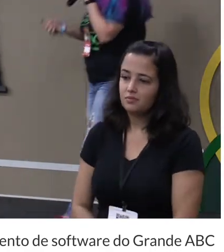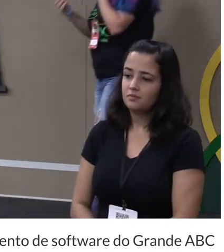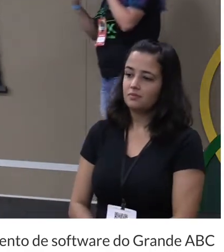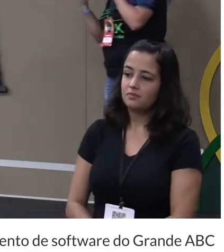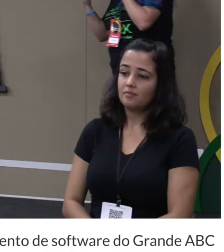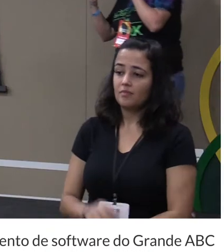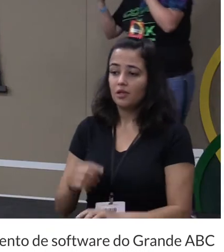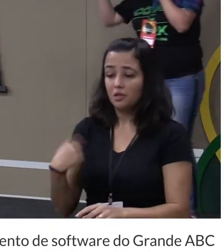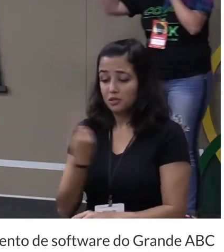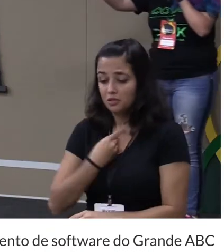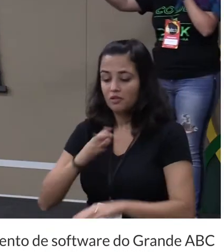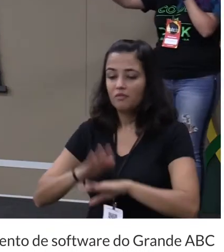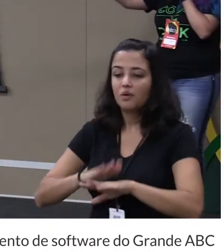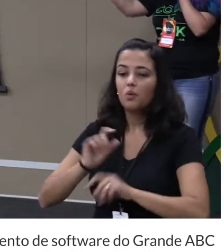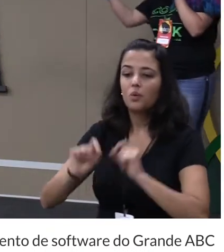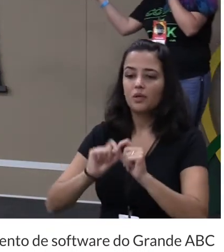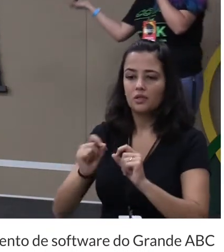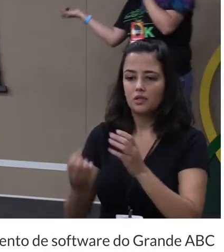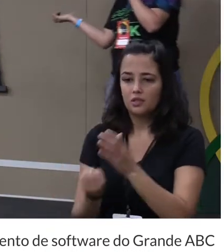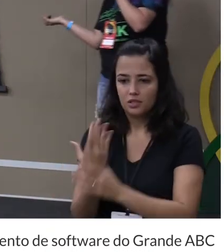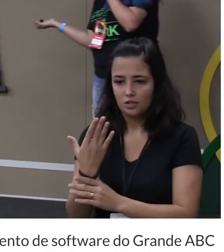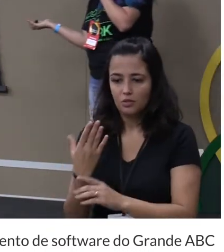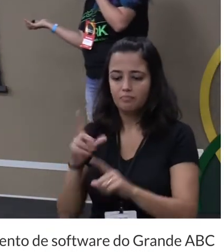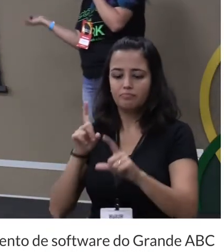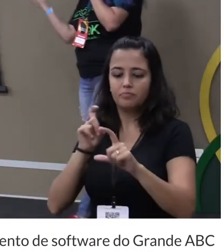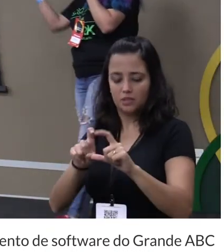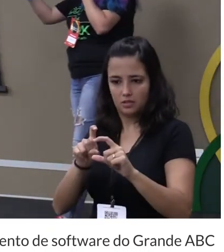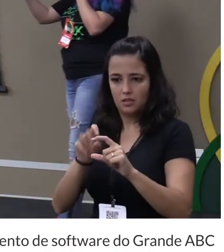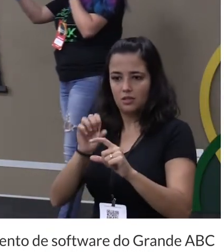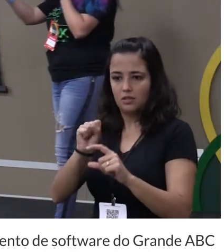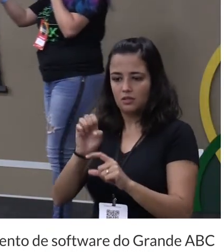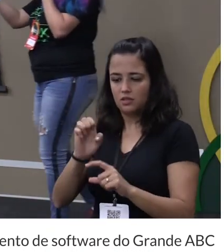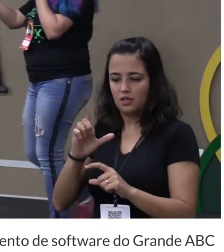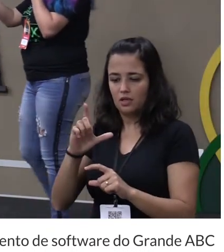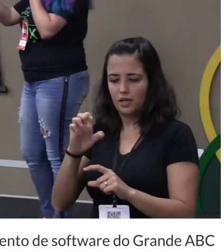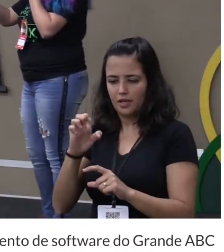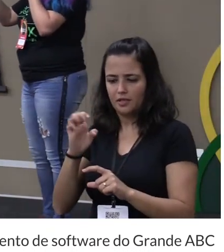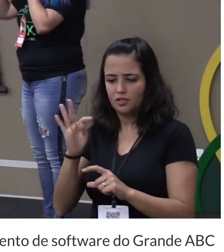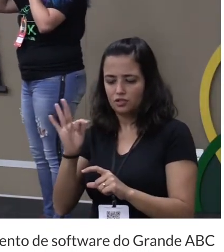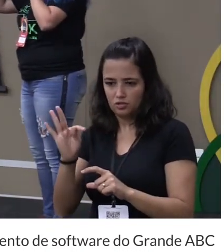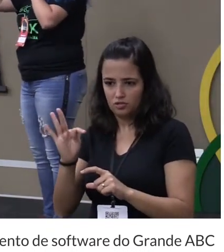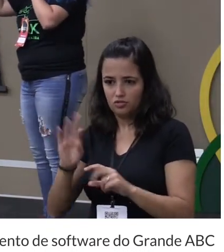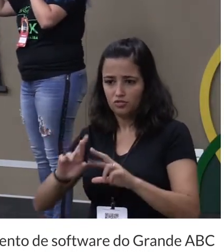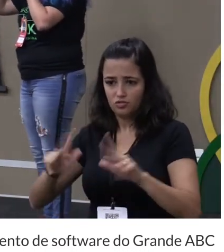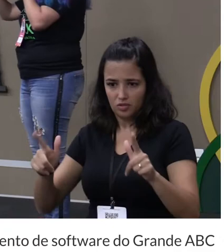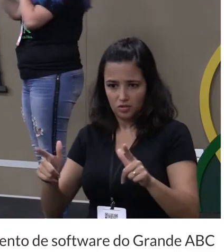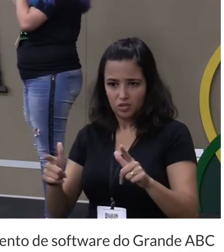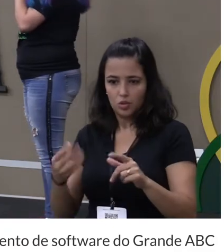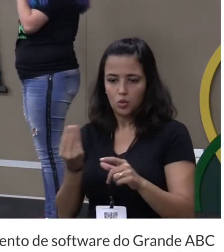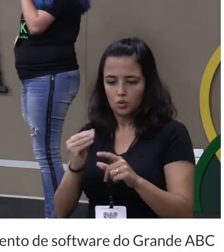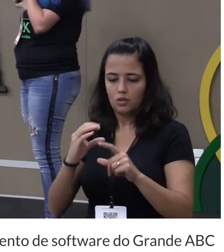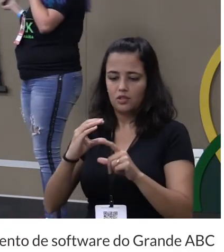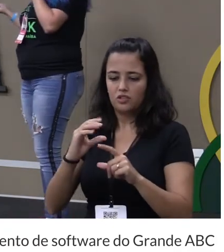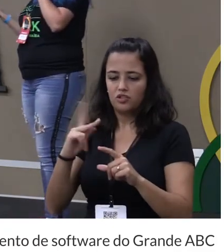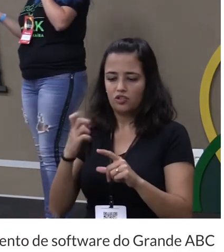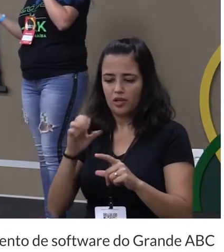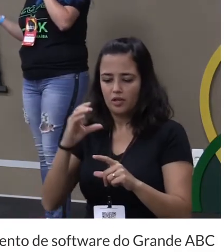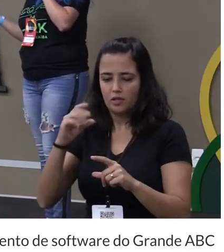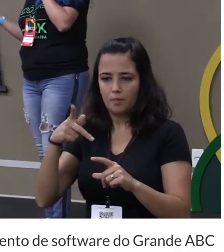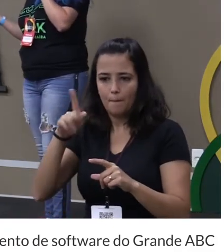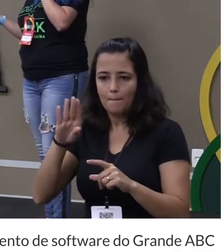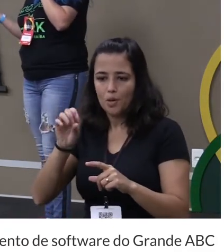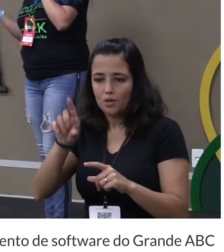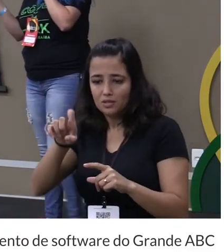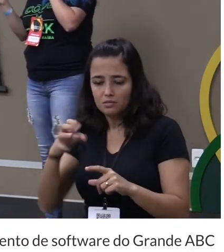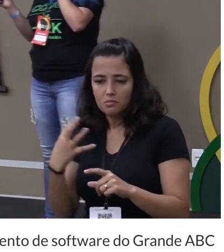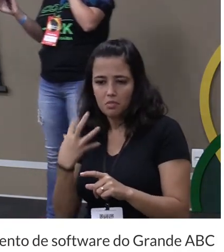aí o que que a gente fez a gente criou um select a gente recriou um select lá a gente coloca um checkbox fica lindo pronto